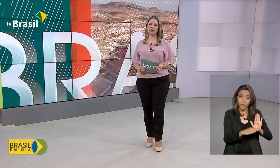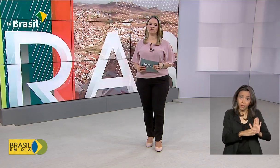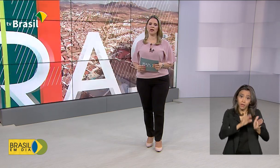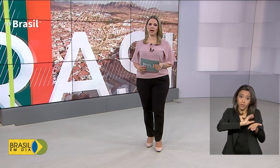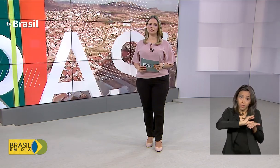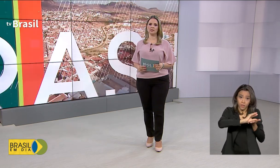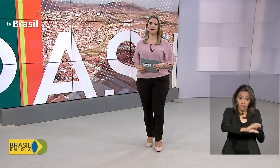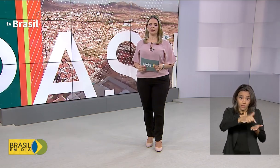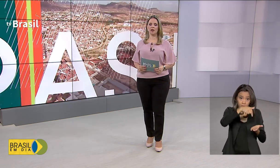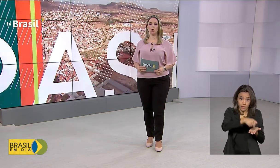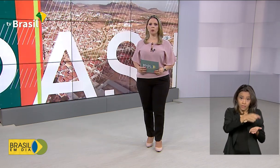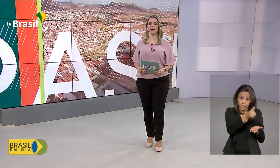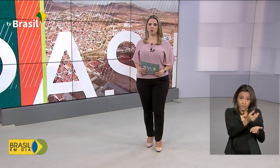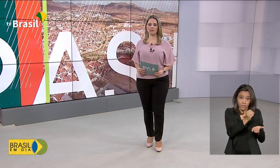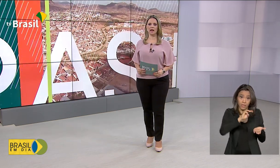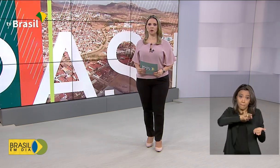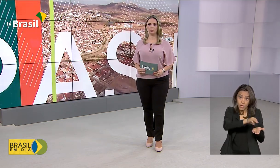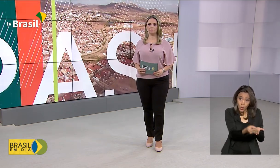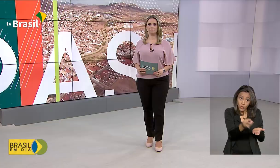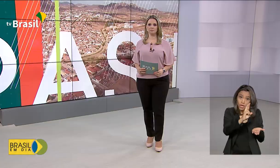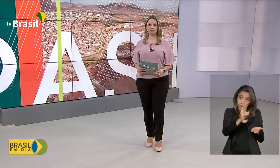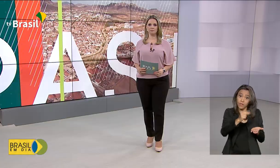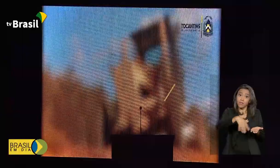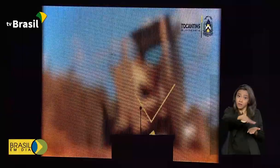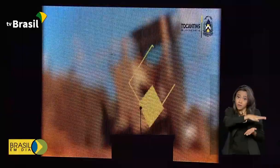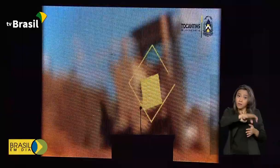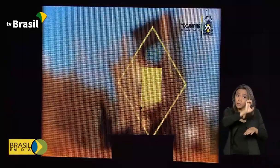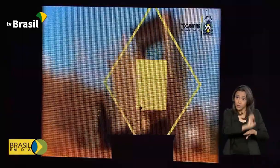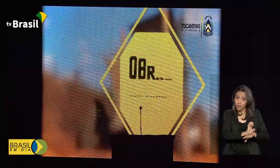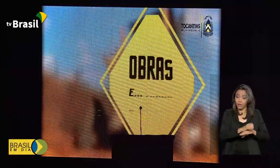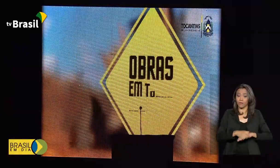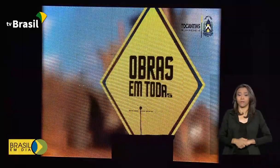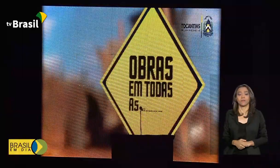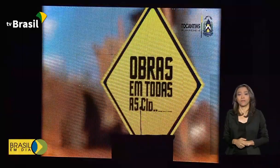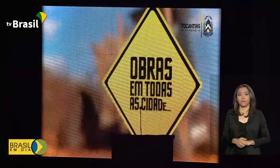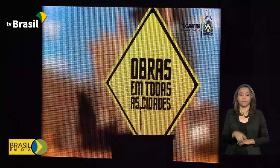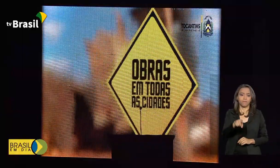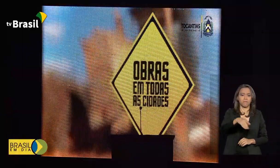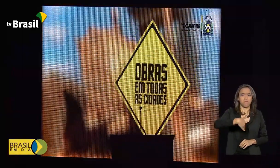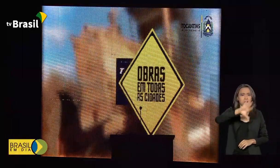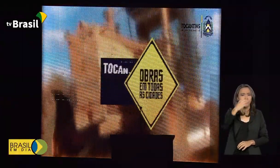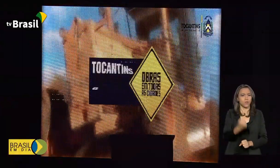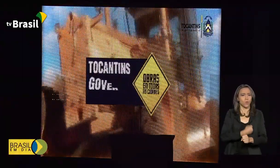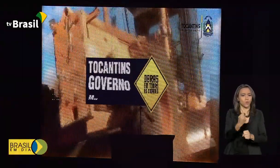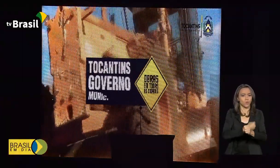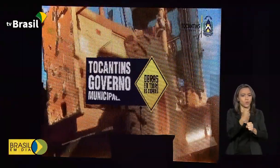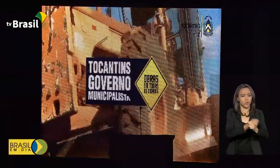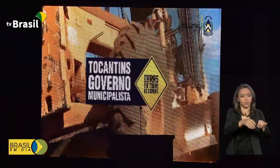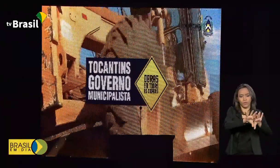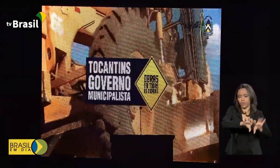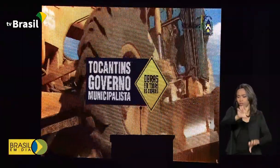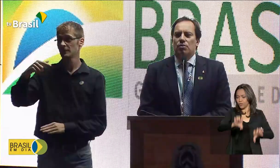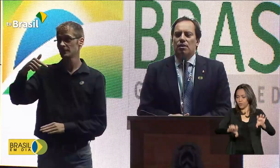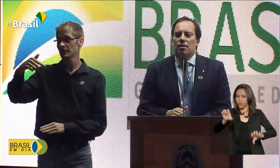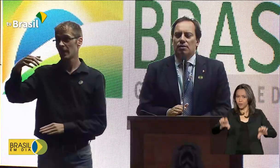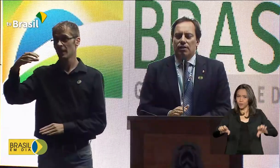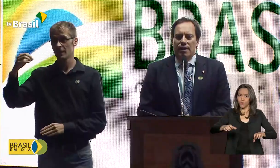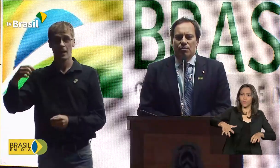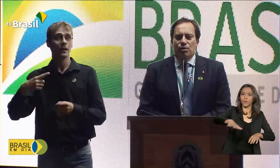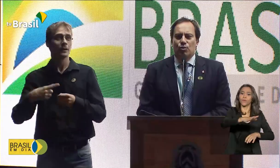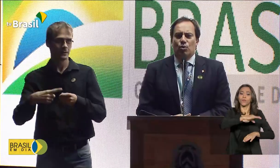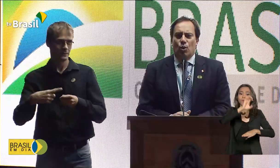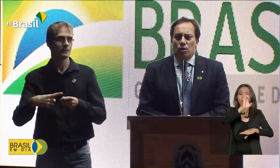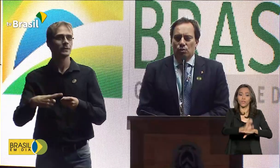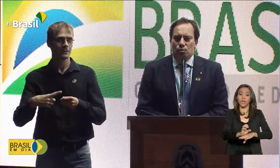milhões de reais na economia do Estado. Mais obras de infraestrutura em Tocantins. A